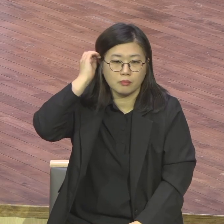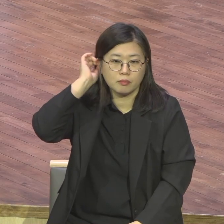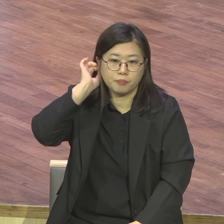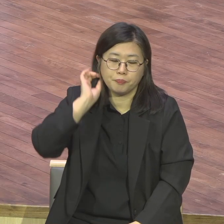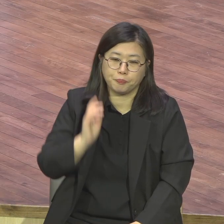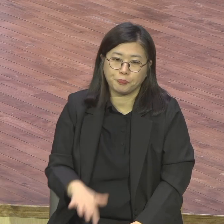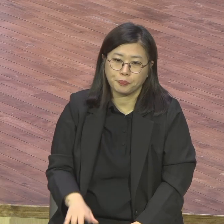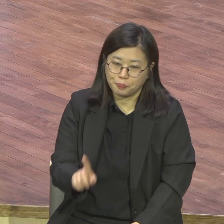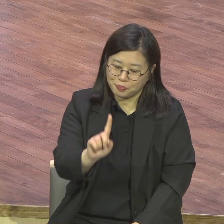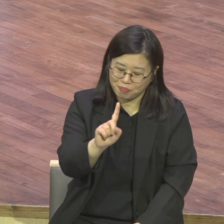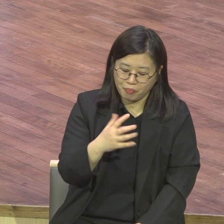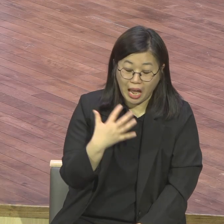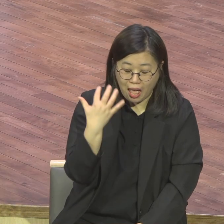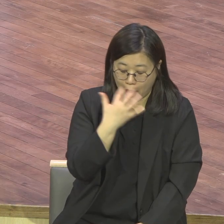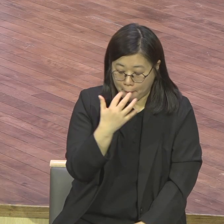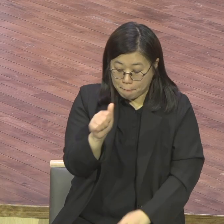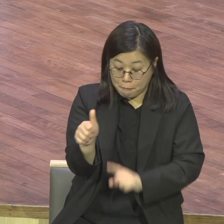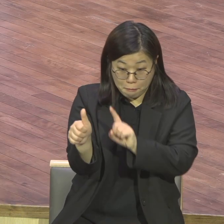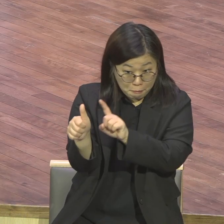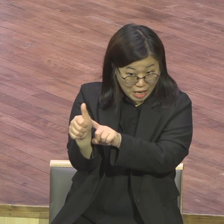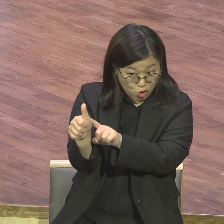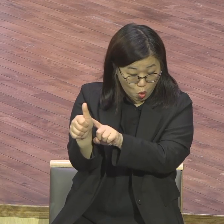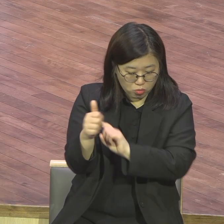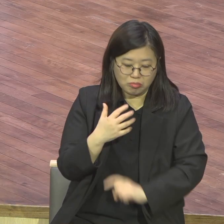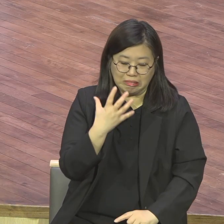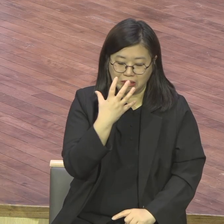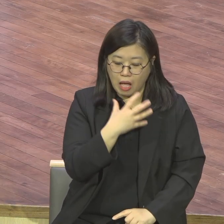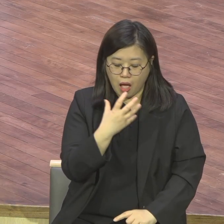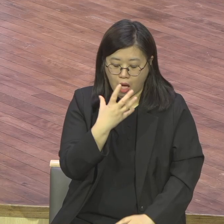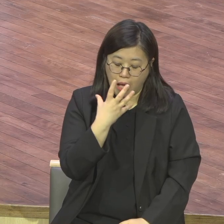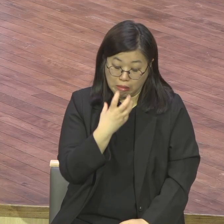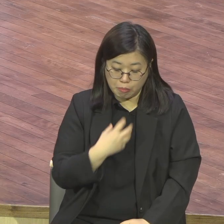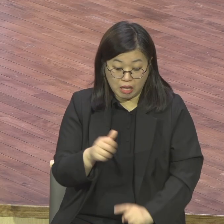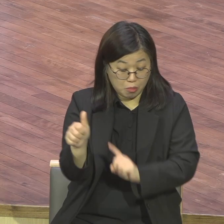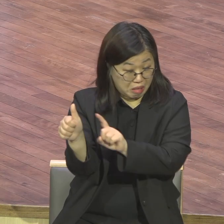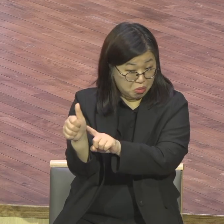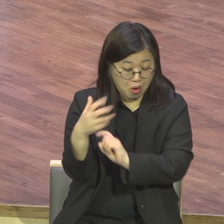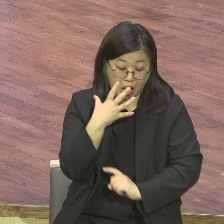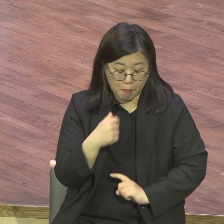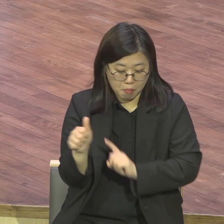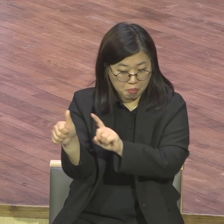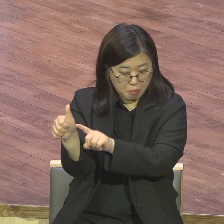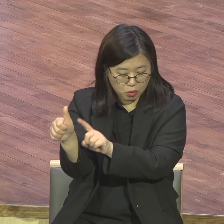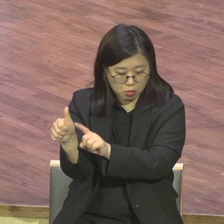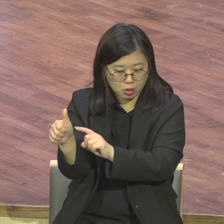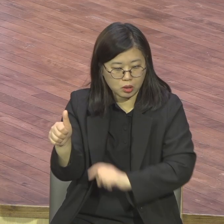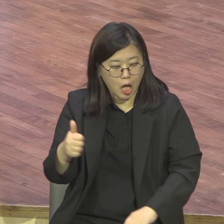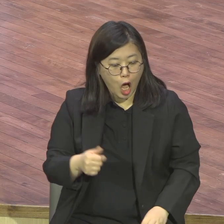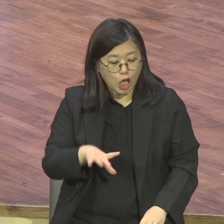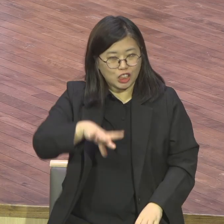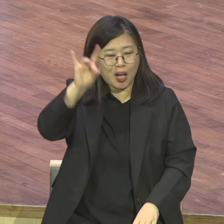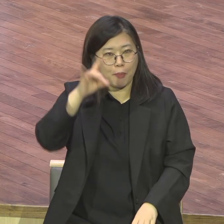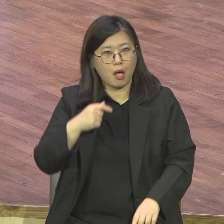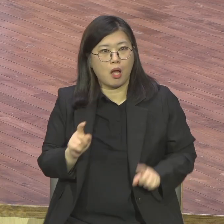급쟁이가 베드로라는 이름을 줬는데 어떻게 되었습니까 하나님이